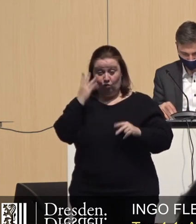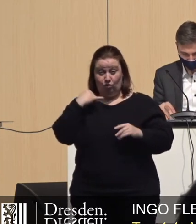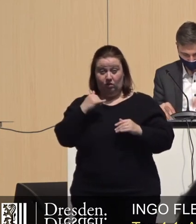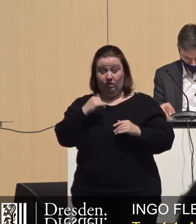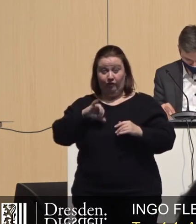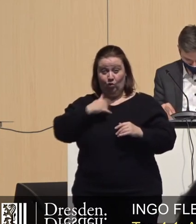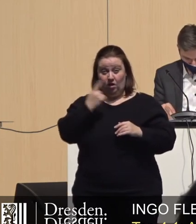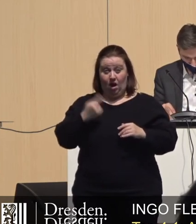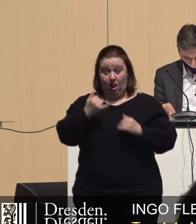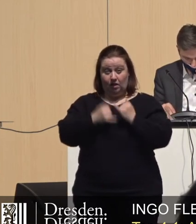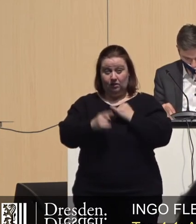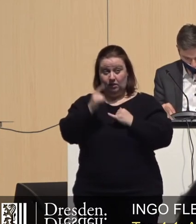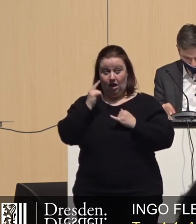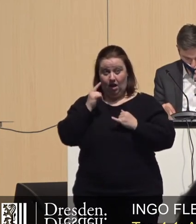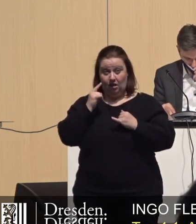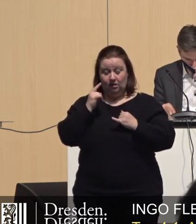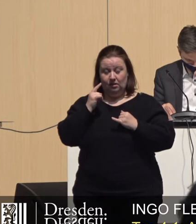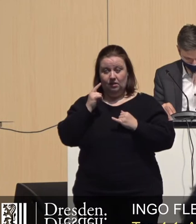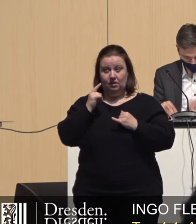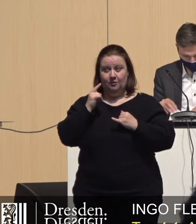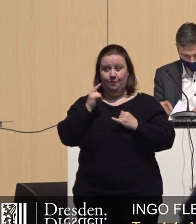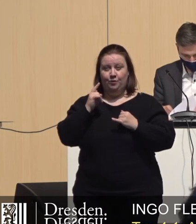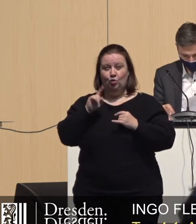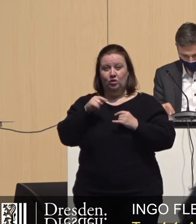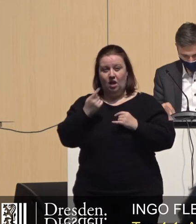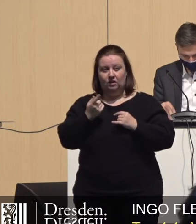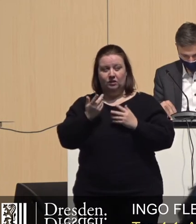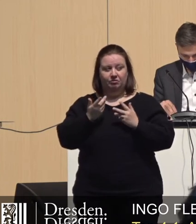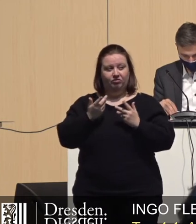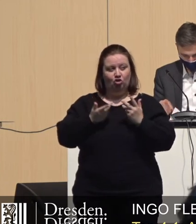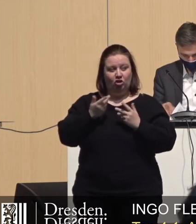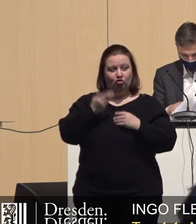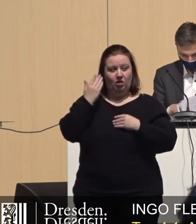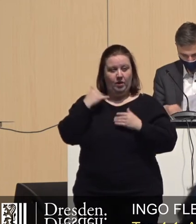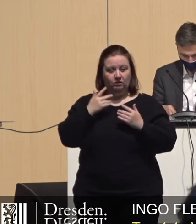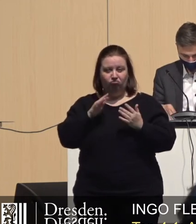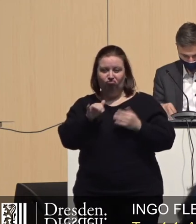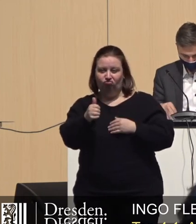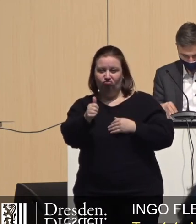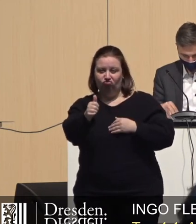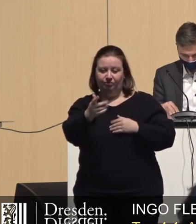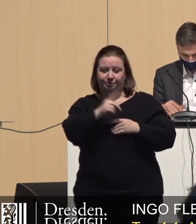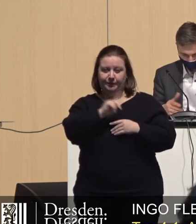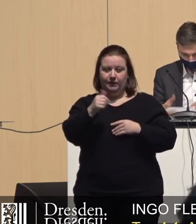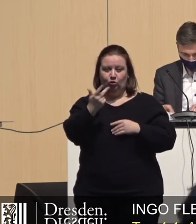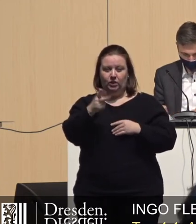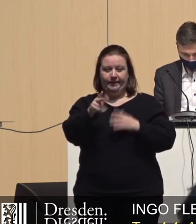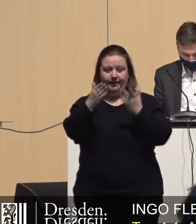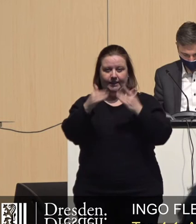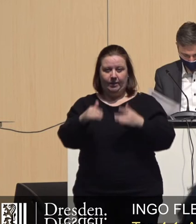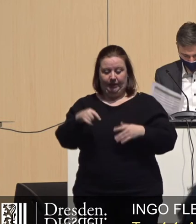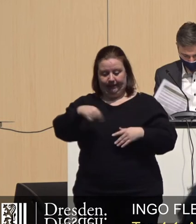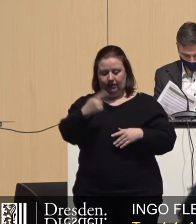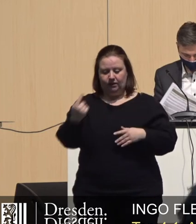vergangenen Jahres gekommen und man hat offensichtlich damals abgeschätzt, dass man bis zum 31. 12.